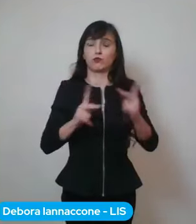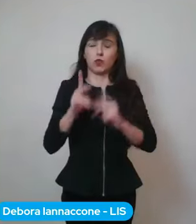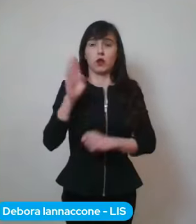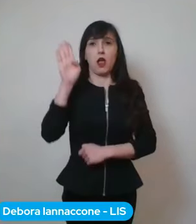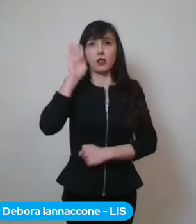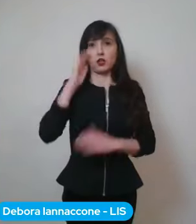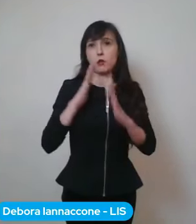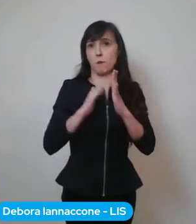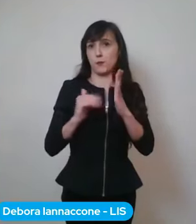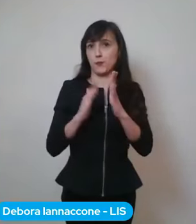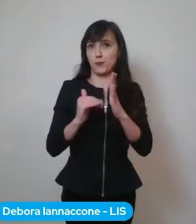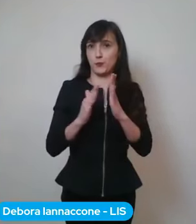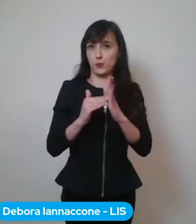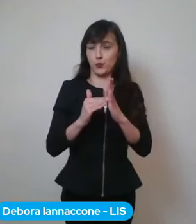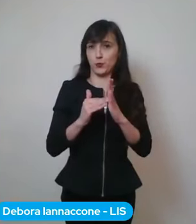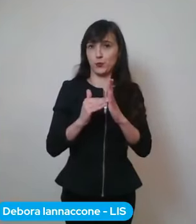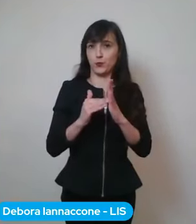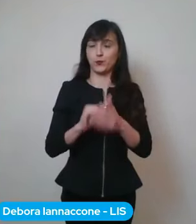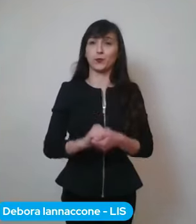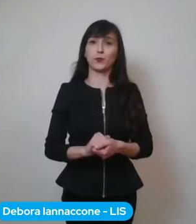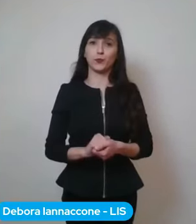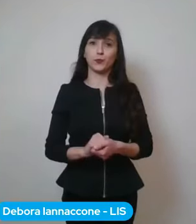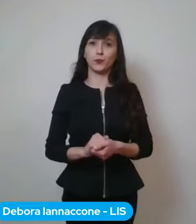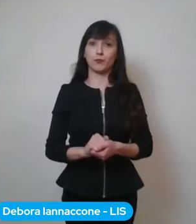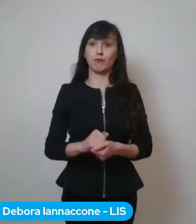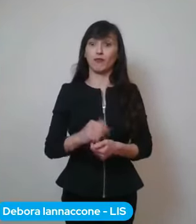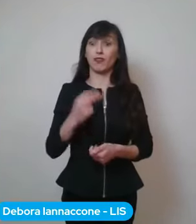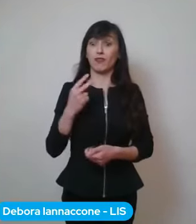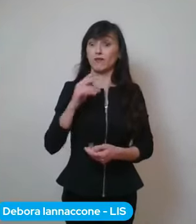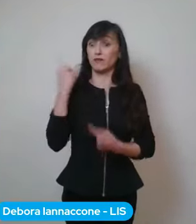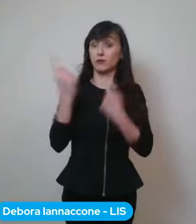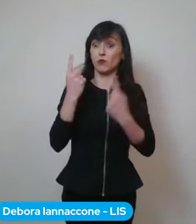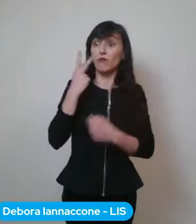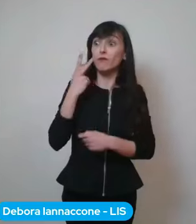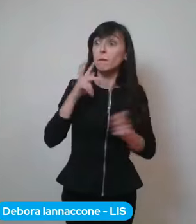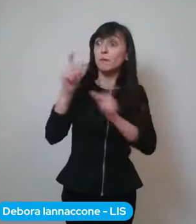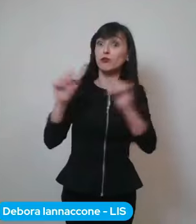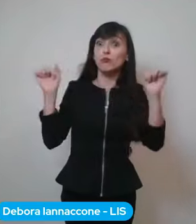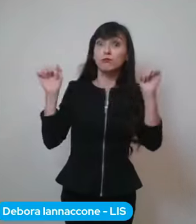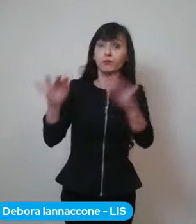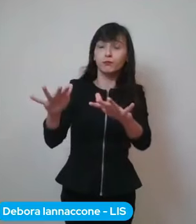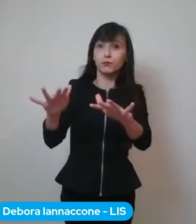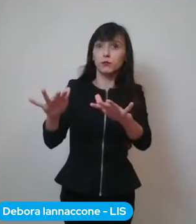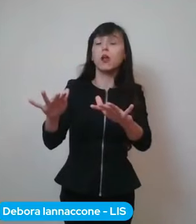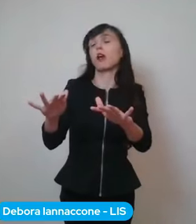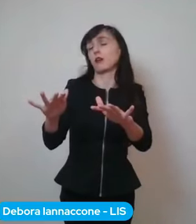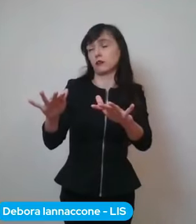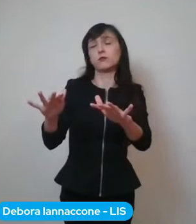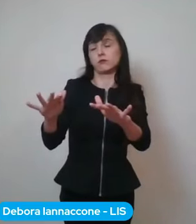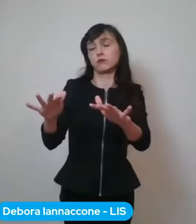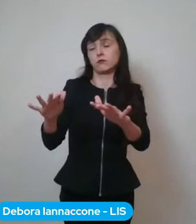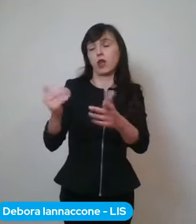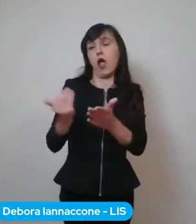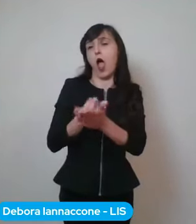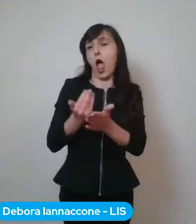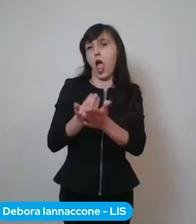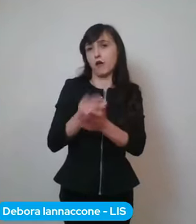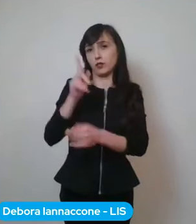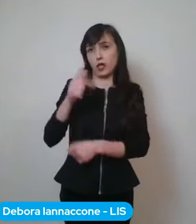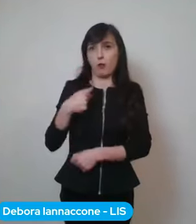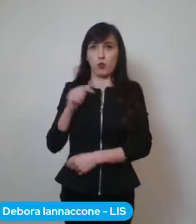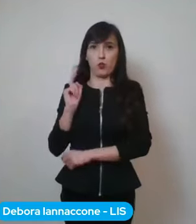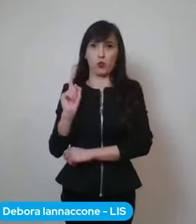Nel momento in cui si vede un potenziale assembramento cerchiamo di evitare di esserci e di